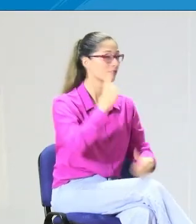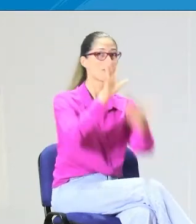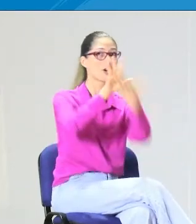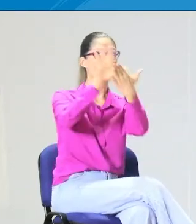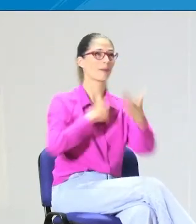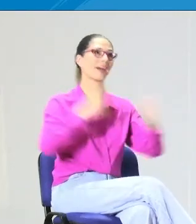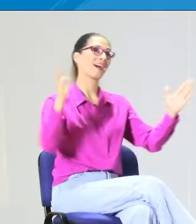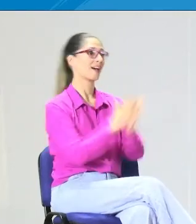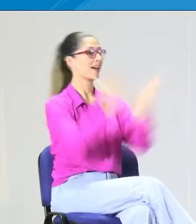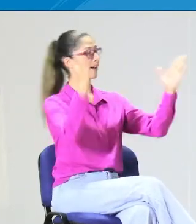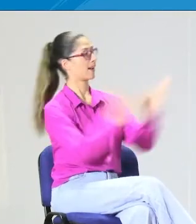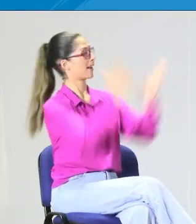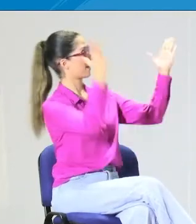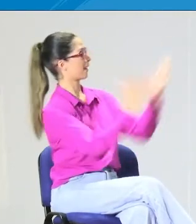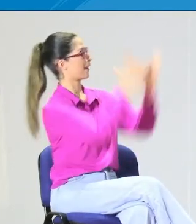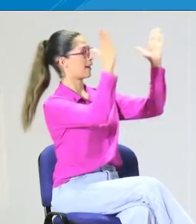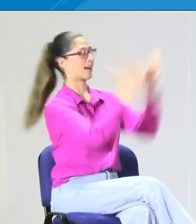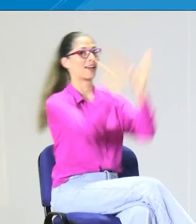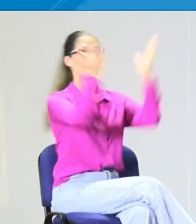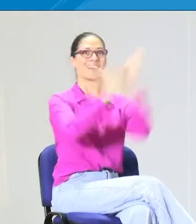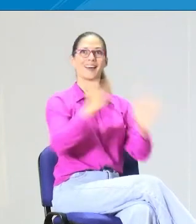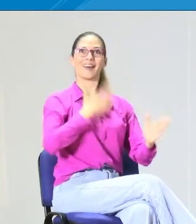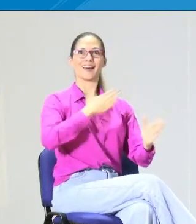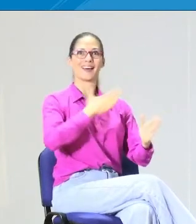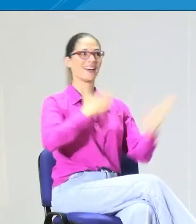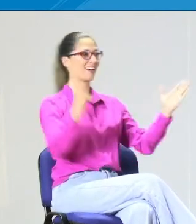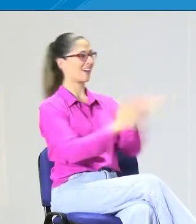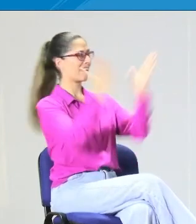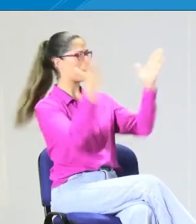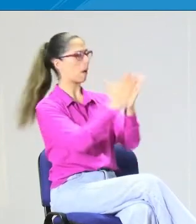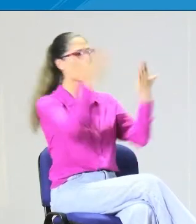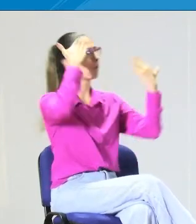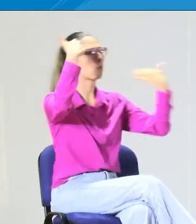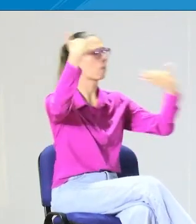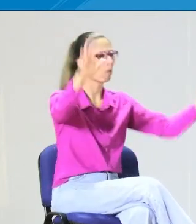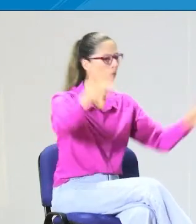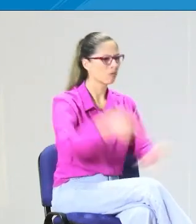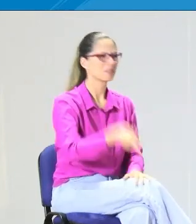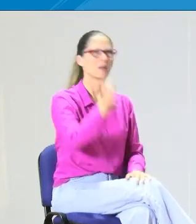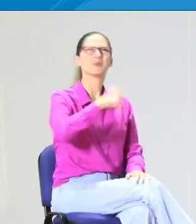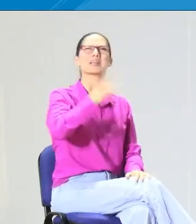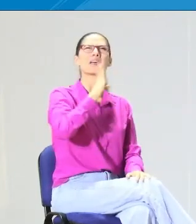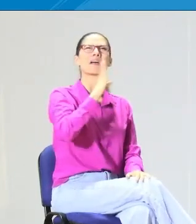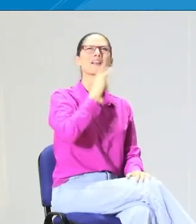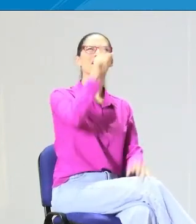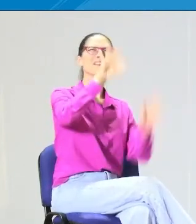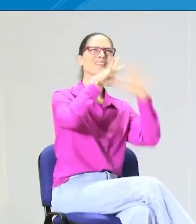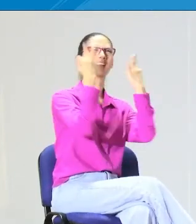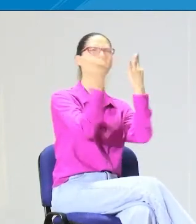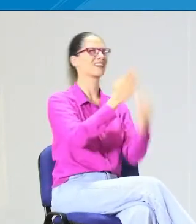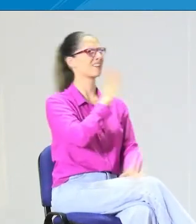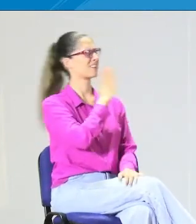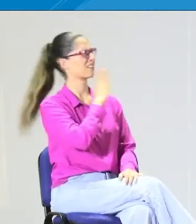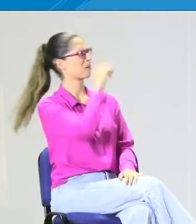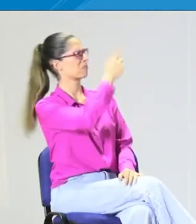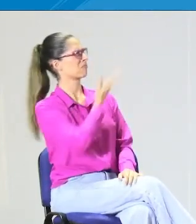y hay una realidad que cuando celebran los cumpleaños, pues él no sabe exactamente qué está pasando y